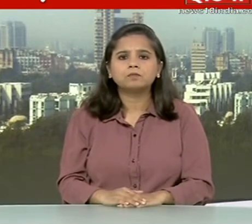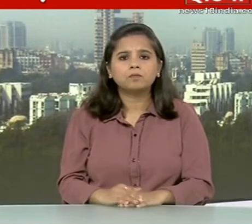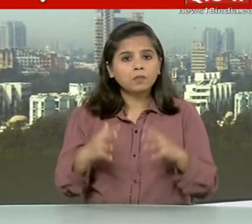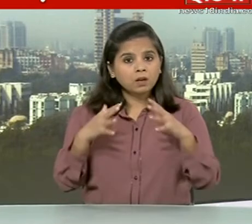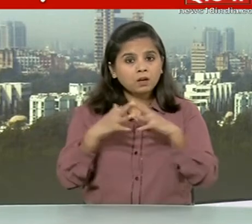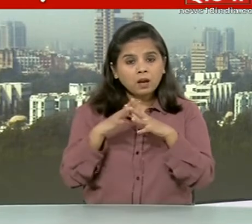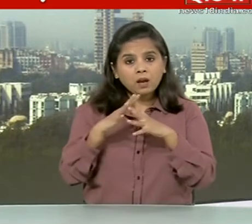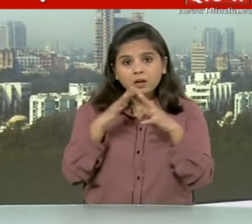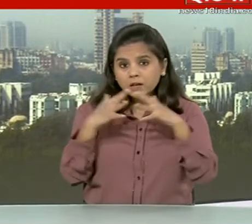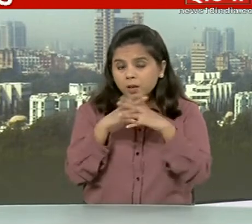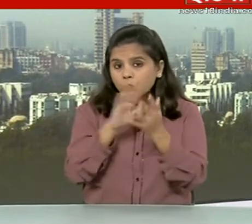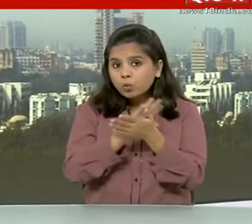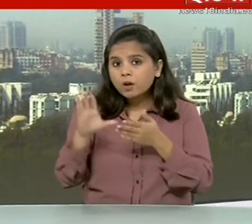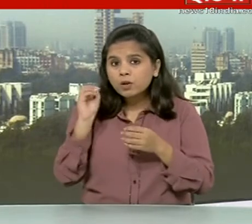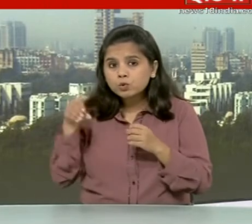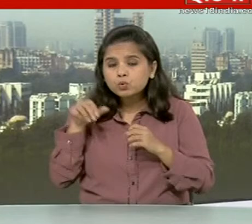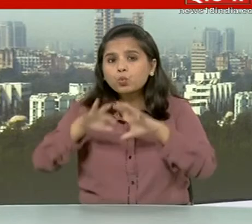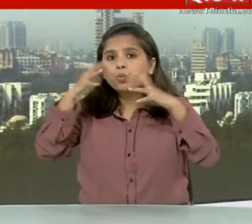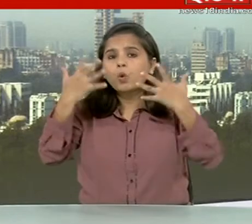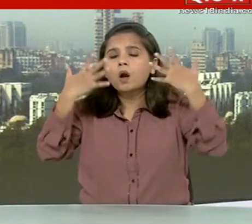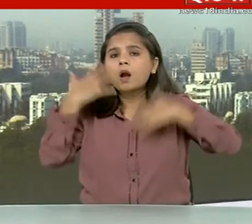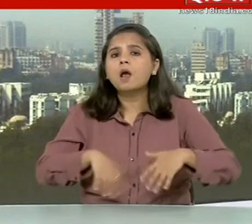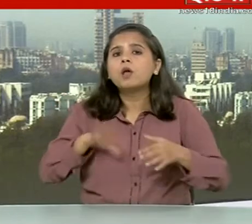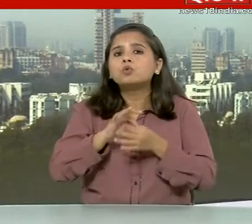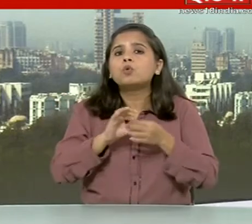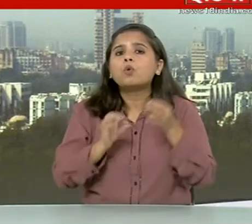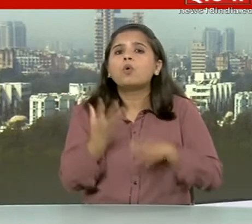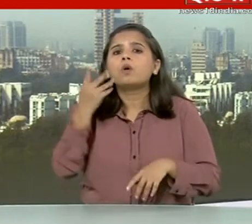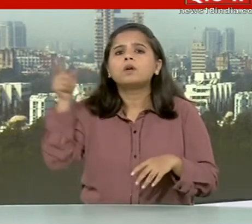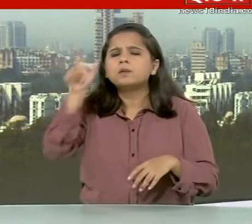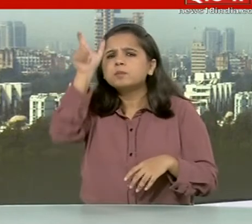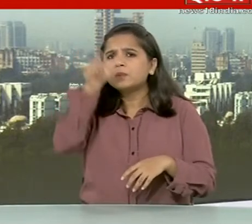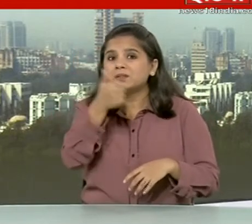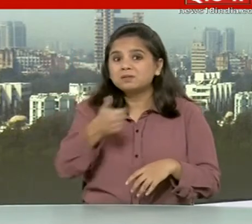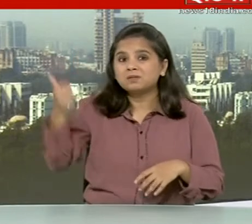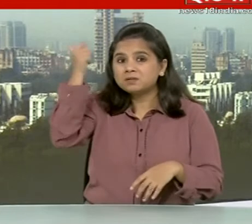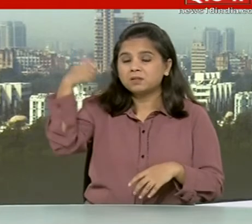विश्व स्वास्ते संग्टन के प्रमुख टेडरोस एदनोम गर्बियसिस